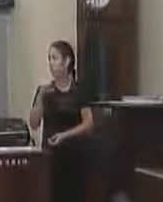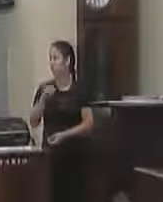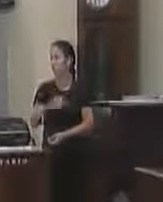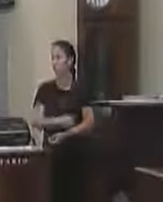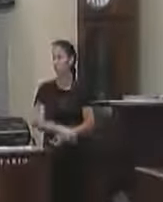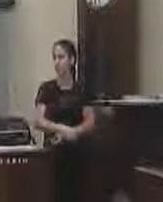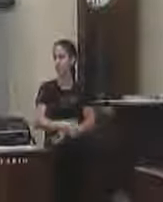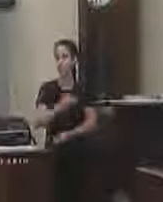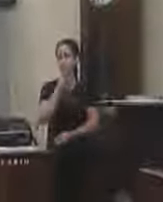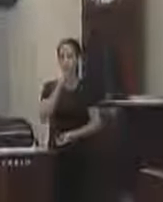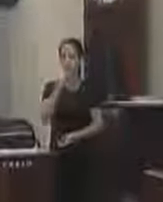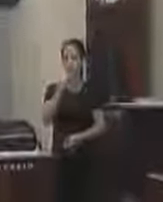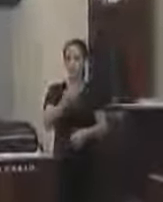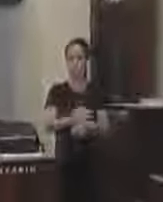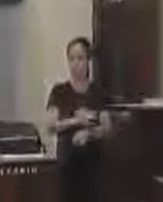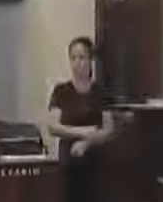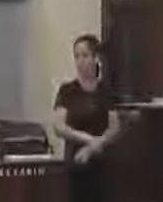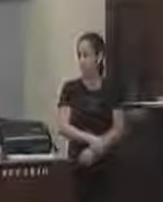Furtado da Graça.